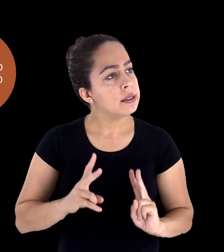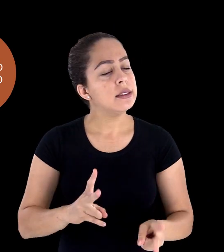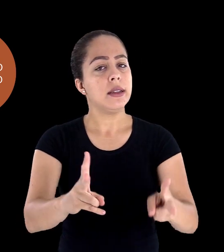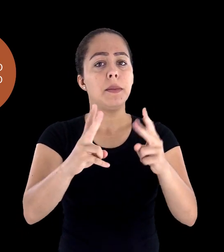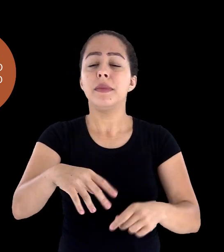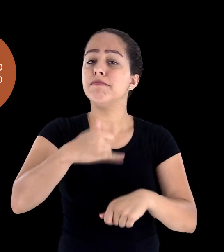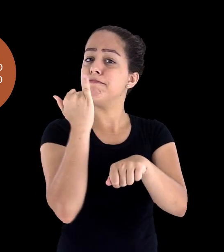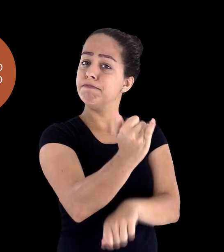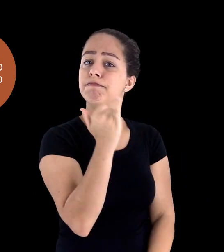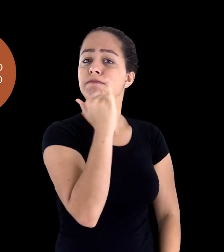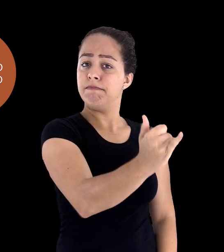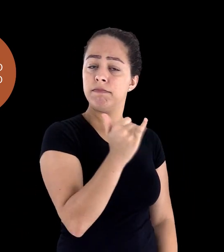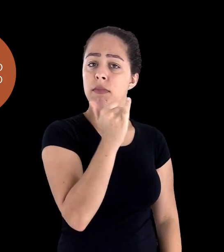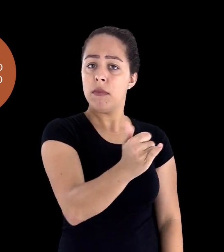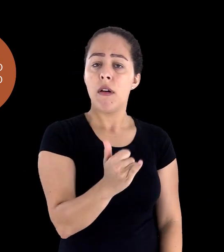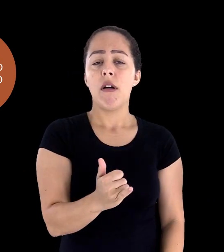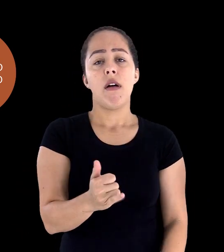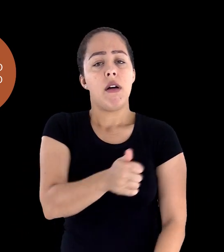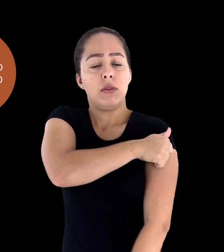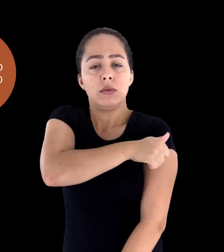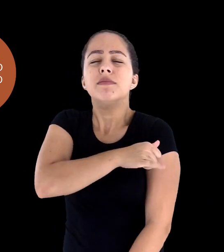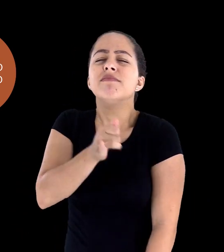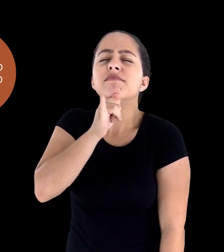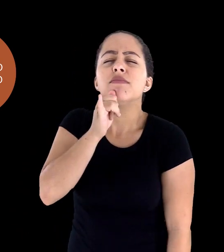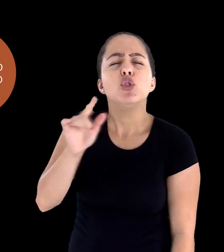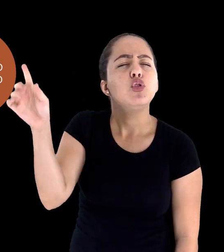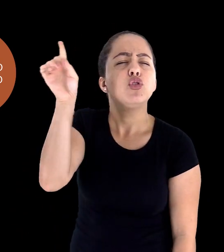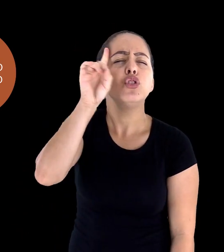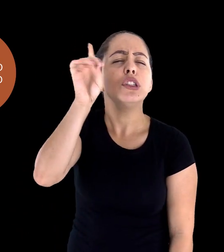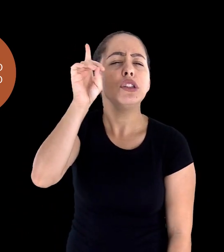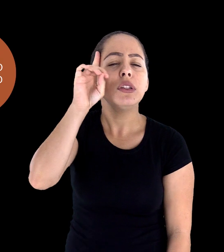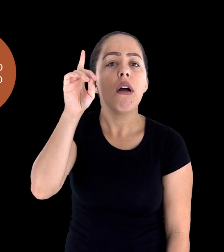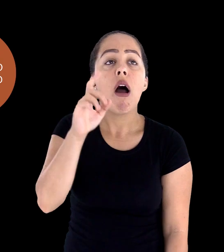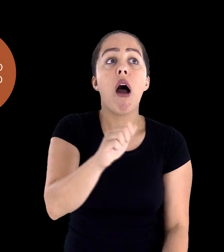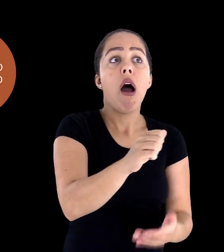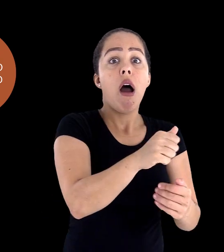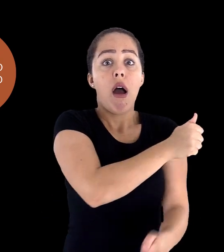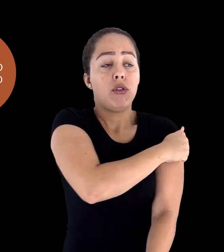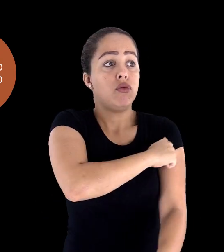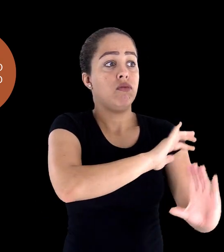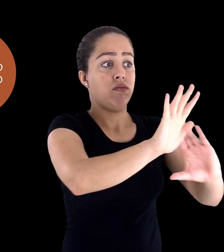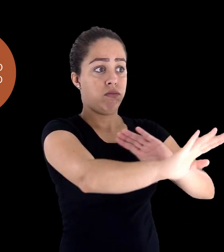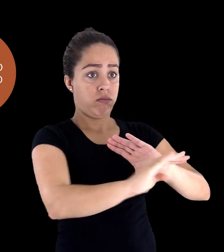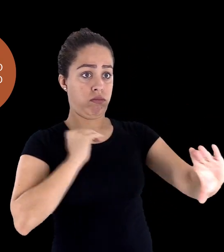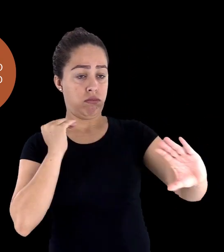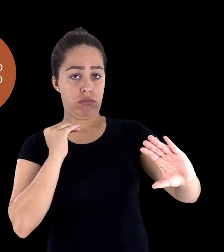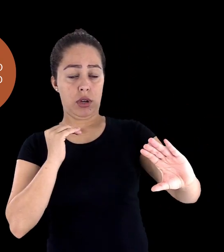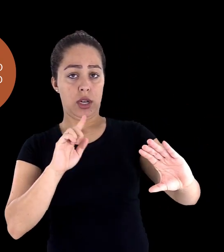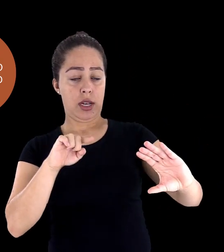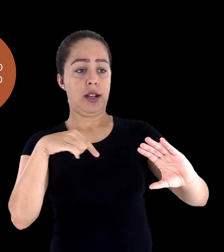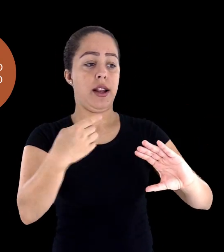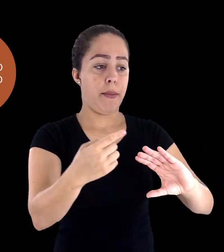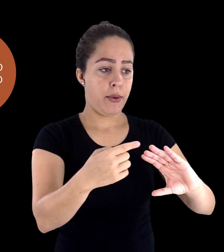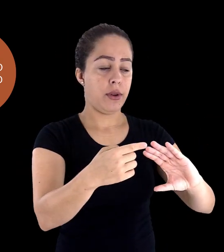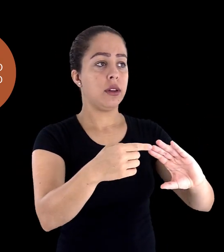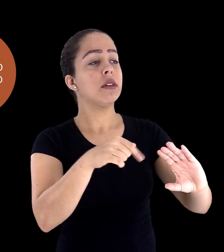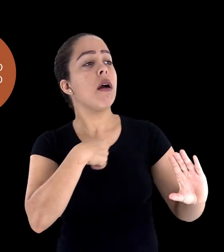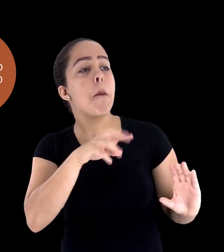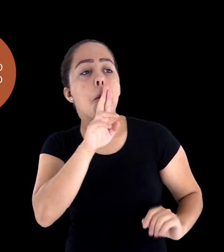contínua e rápida. Então, no dia a dia, um prazo máximo de 24 horas, respeitando sábados, domingos,